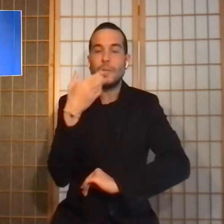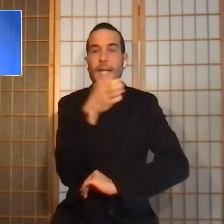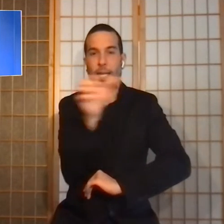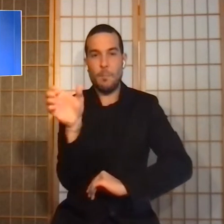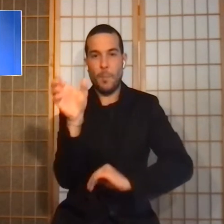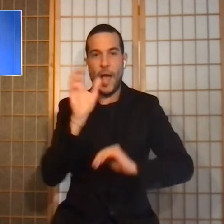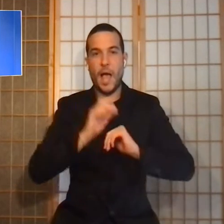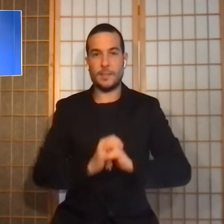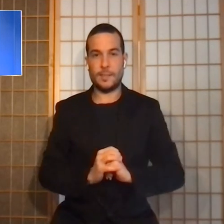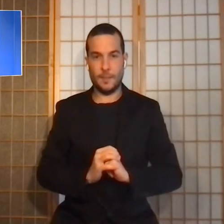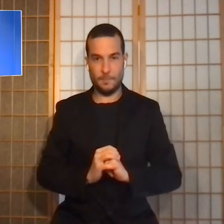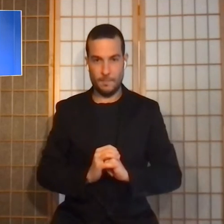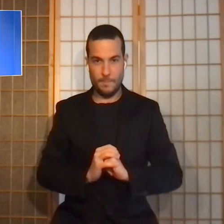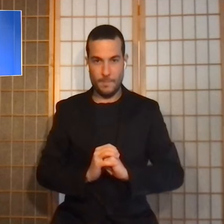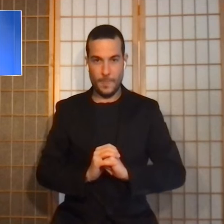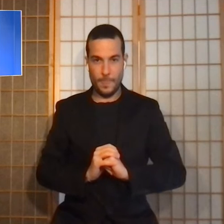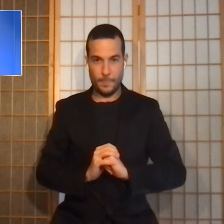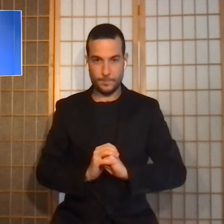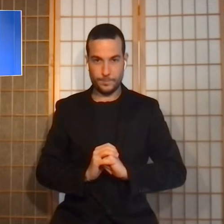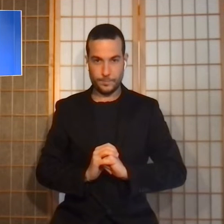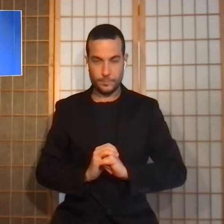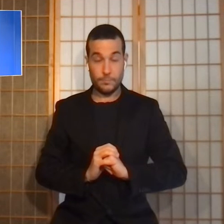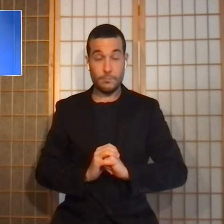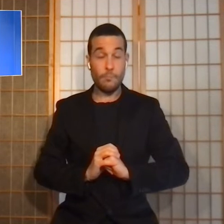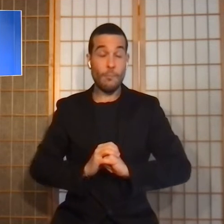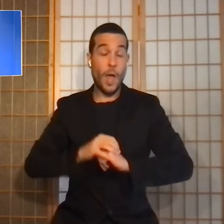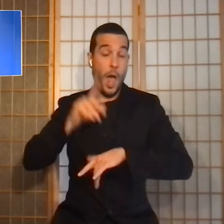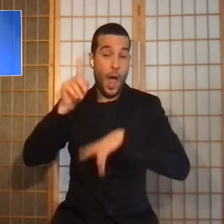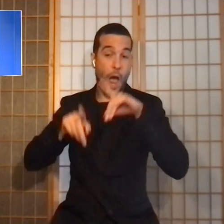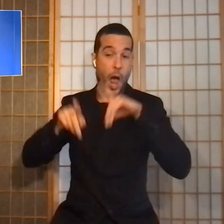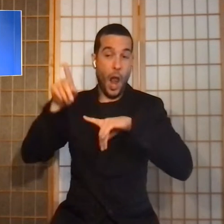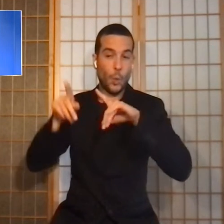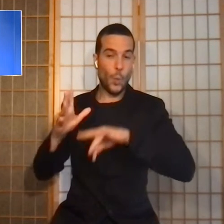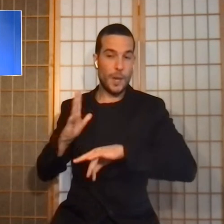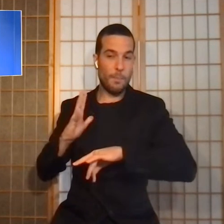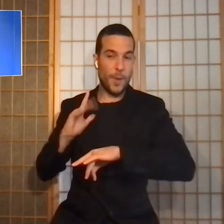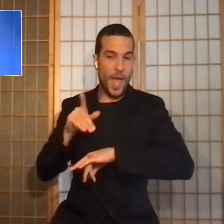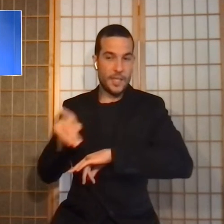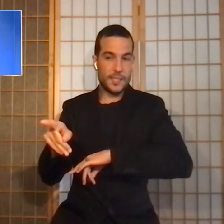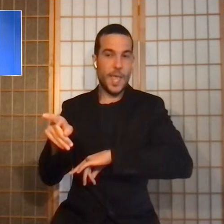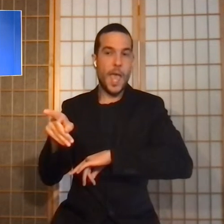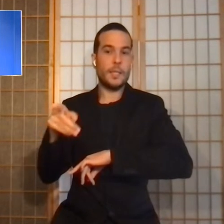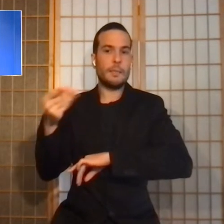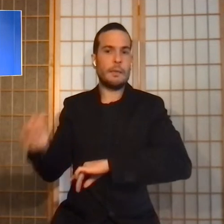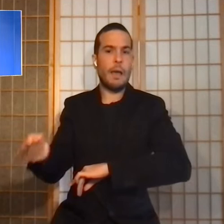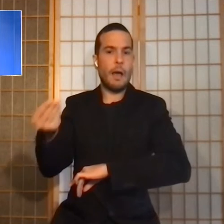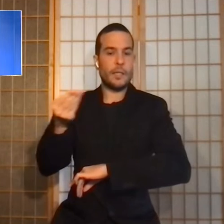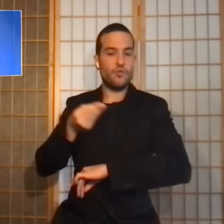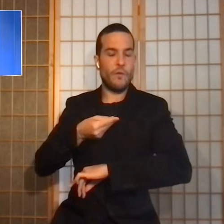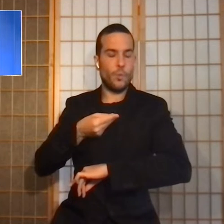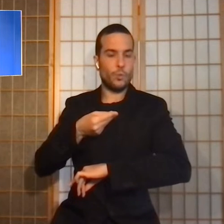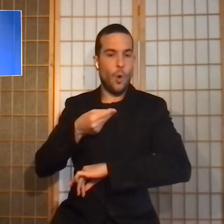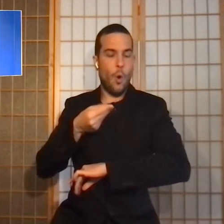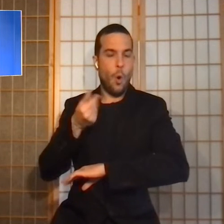In altri casi, alcuni pazienti avrebbero ricevuto contro la loro volontà e a loro